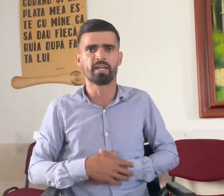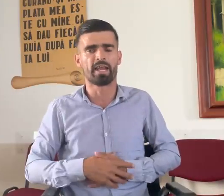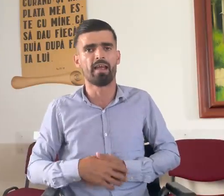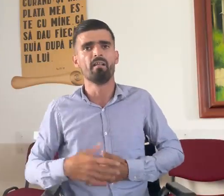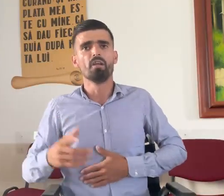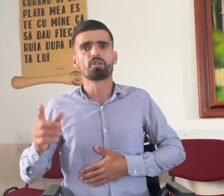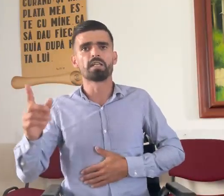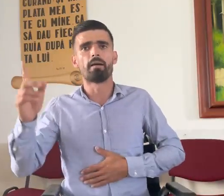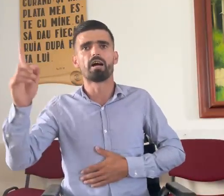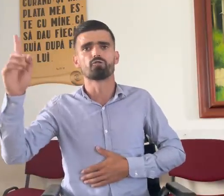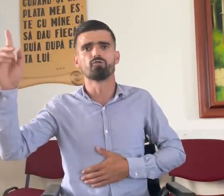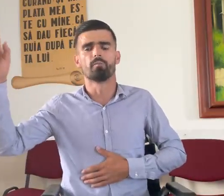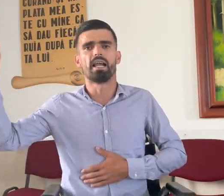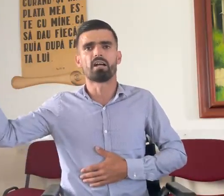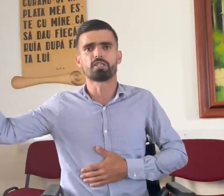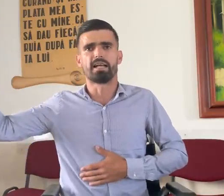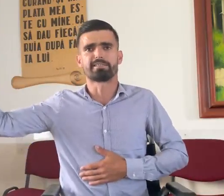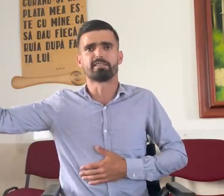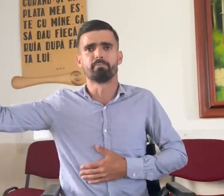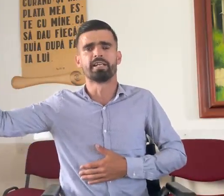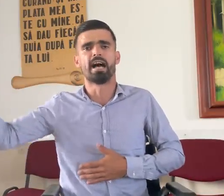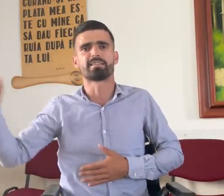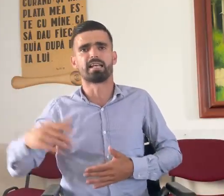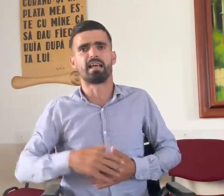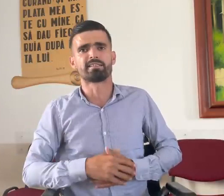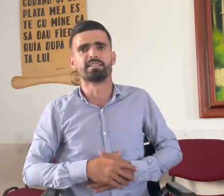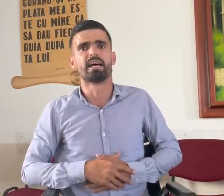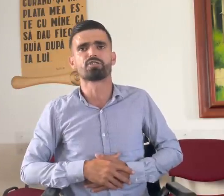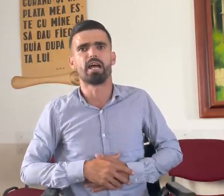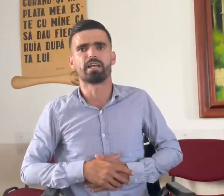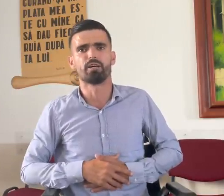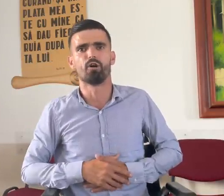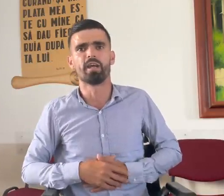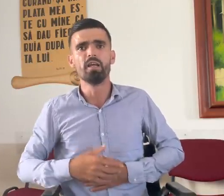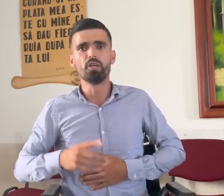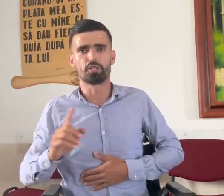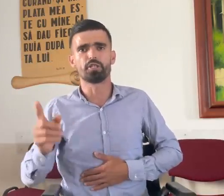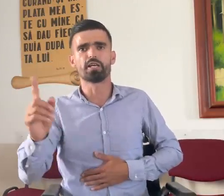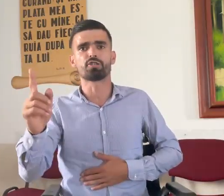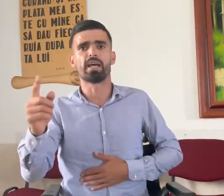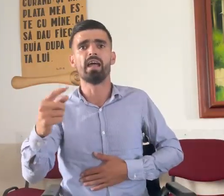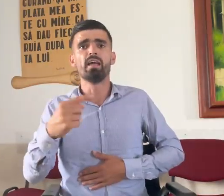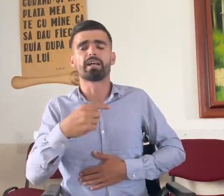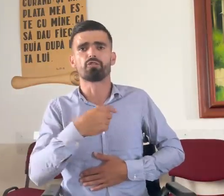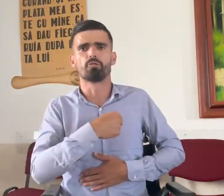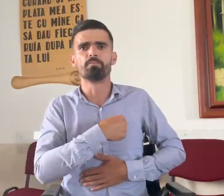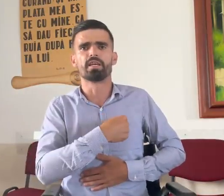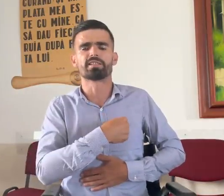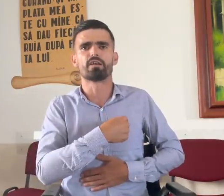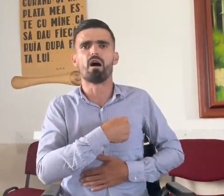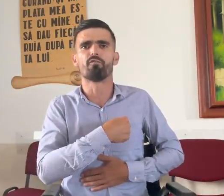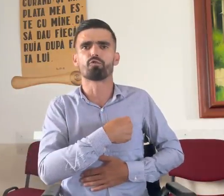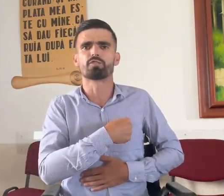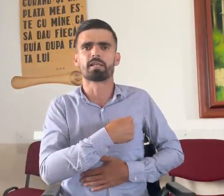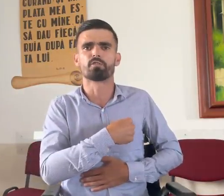mine și n-am ajuns numai la 6 dimineața la stâna aceea de oi, știi e ce? Că Dumnezeu a vrut să-mi